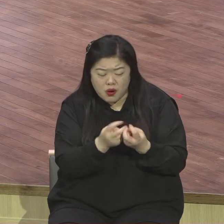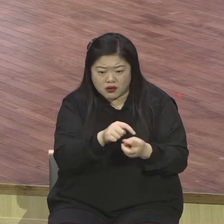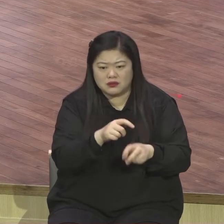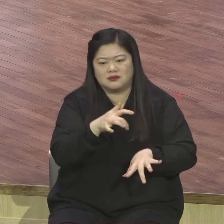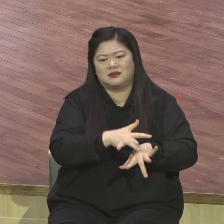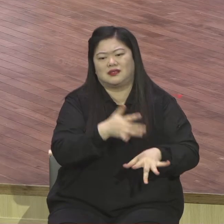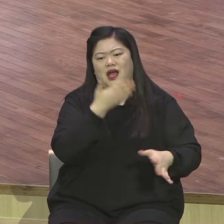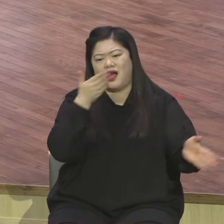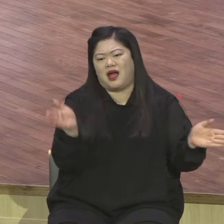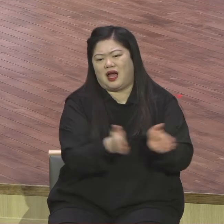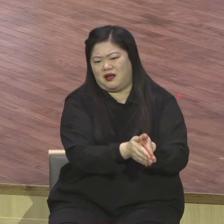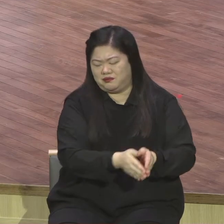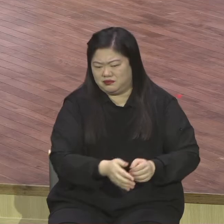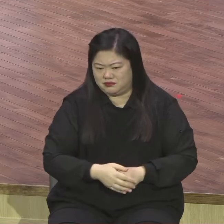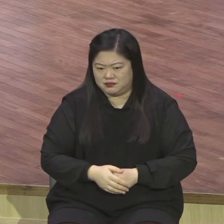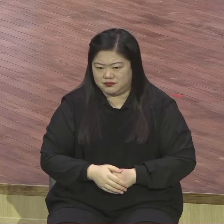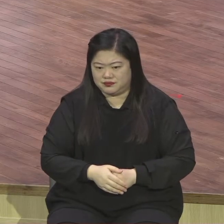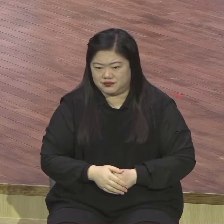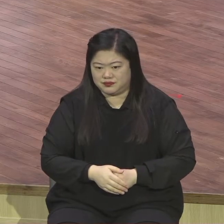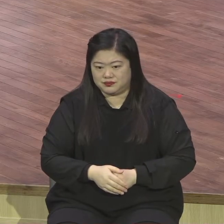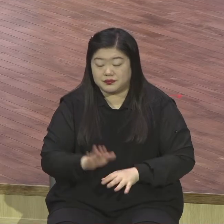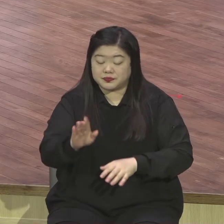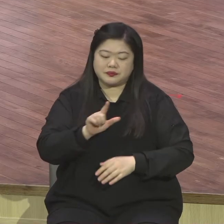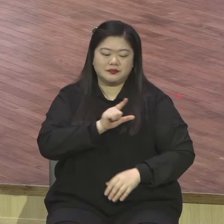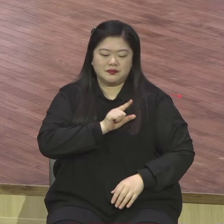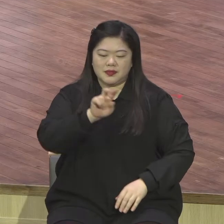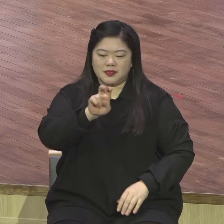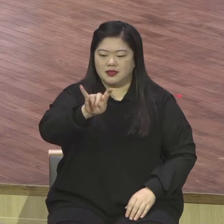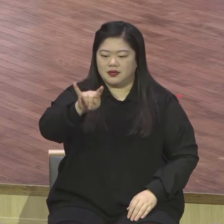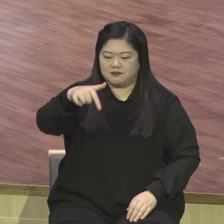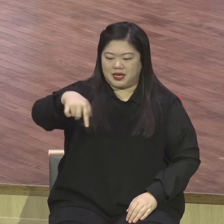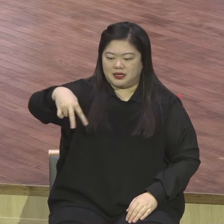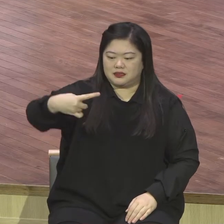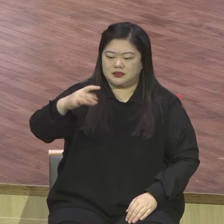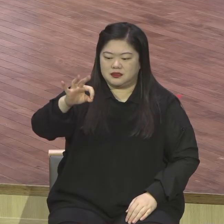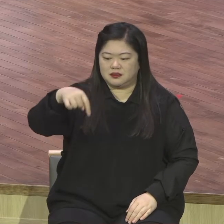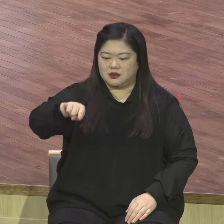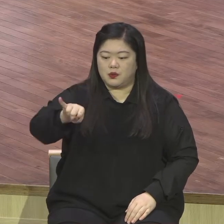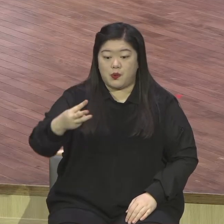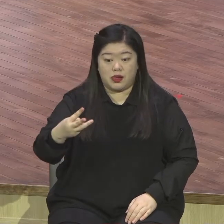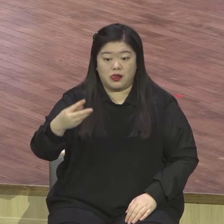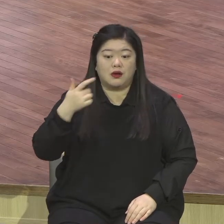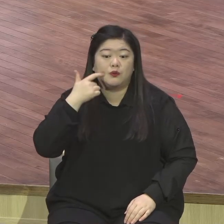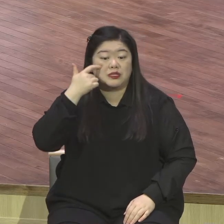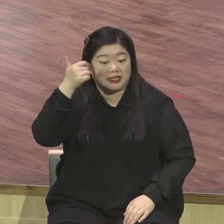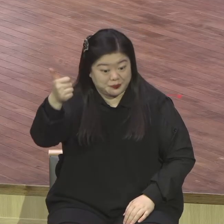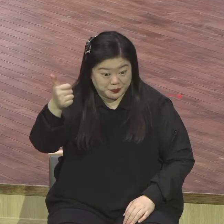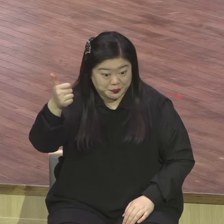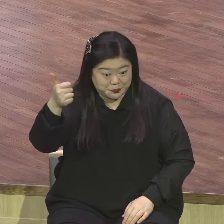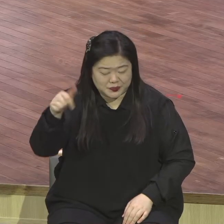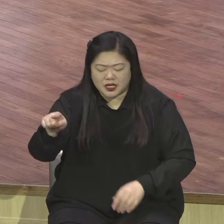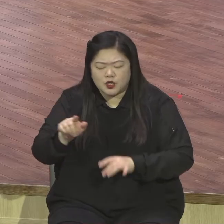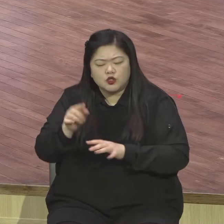리더십 전문가 존 맥슈엘 목사님이 두려움에 대해서 이런 말을 했습니다. 두려움이라는 것은